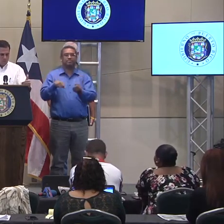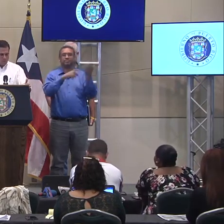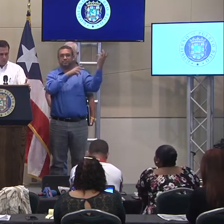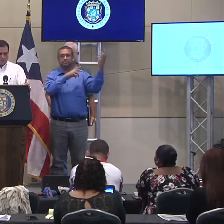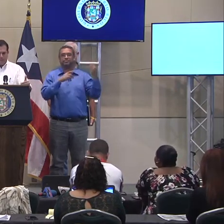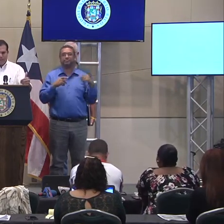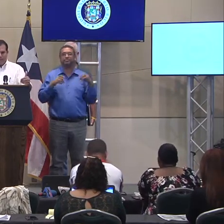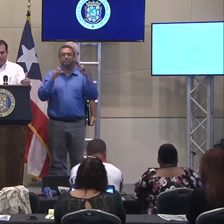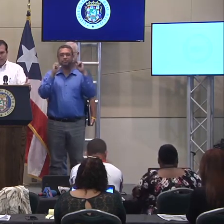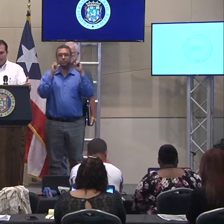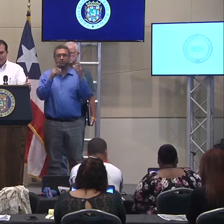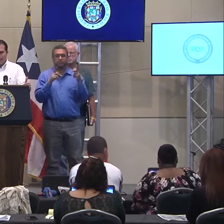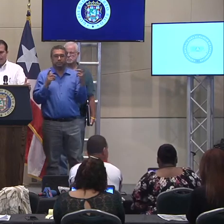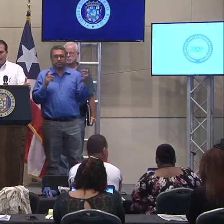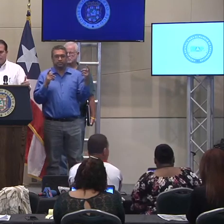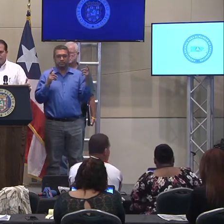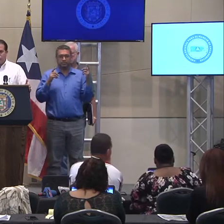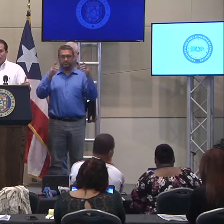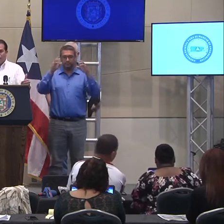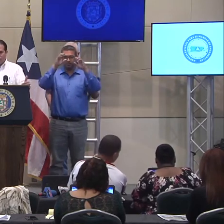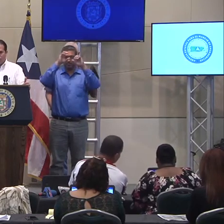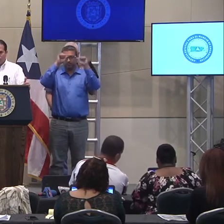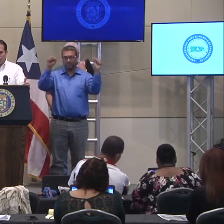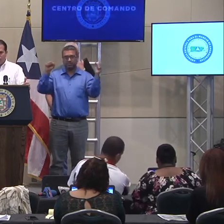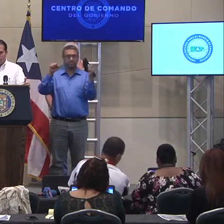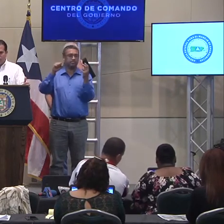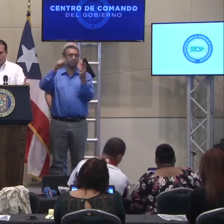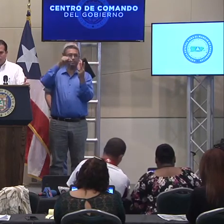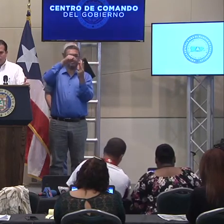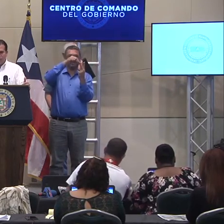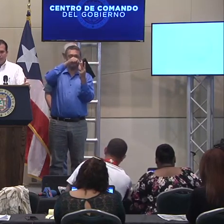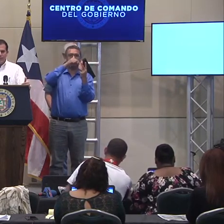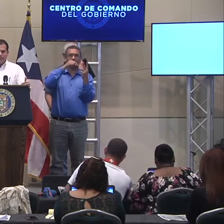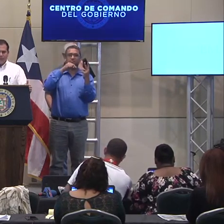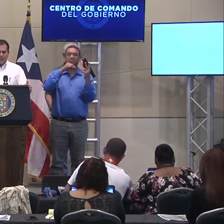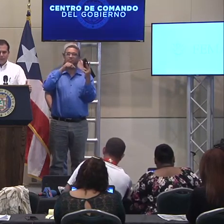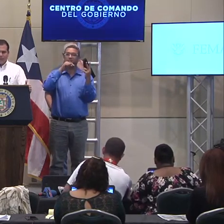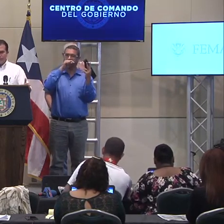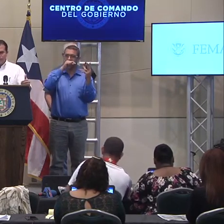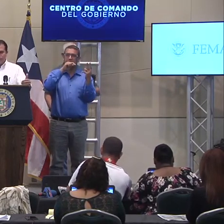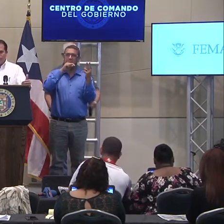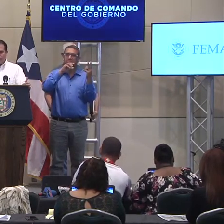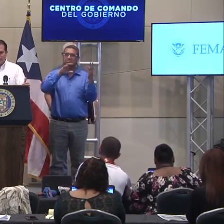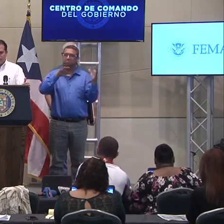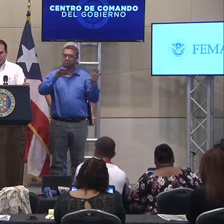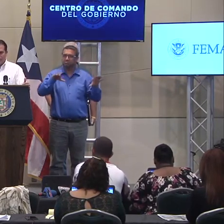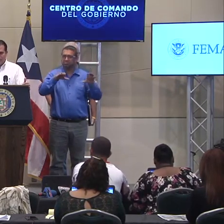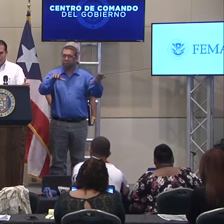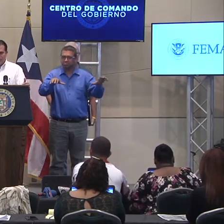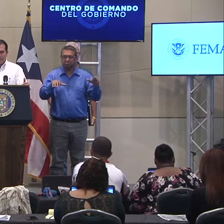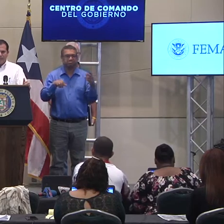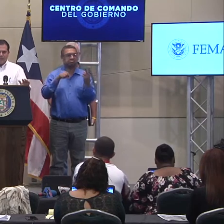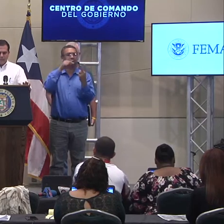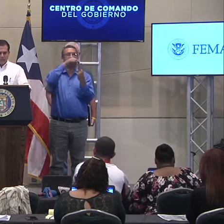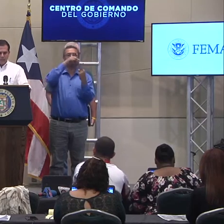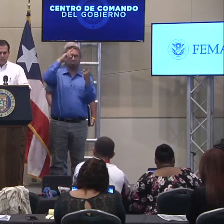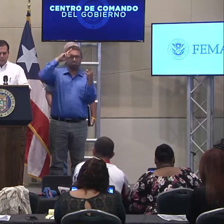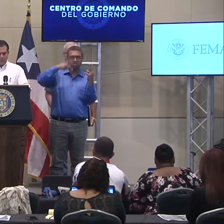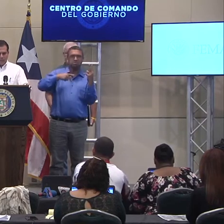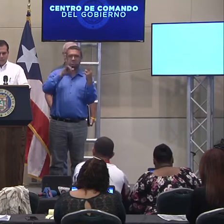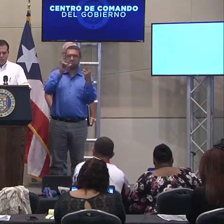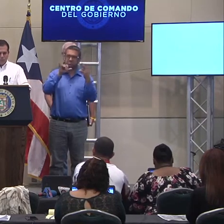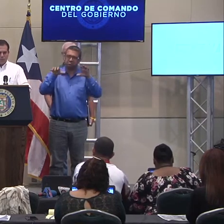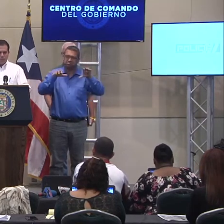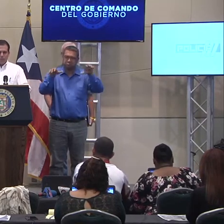como lo había dicho antes, ha tomado acción sobre nuestras peticiones, el vicepresidente también y,